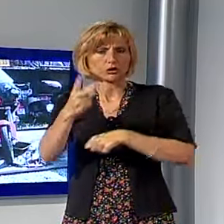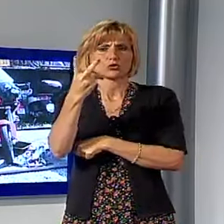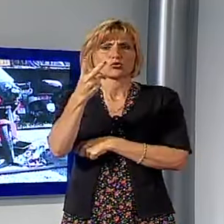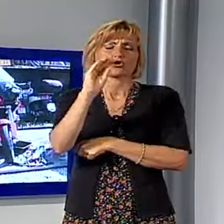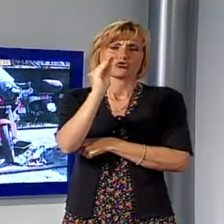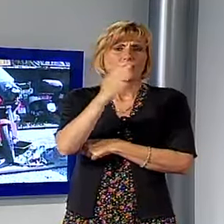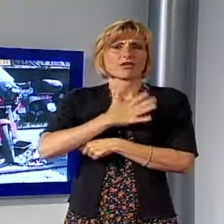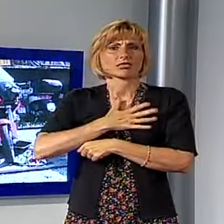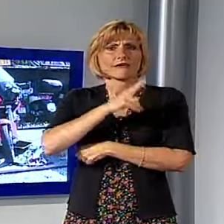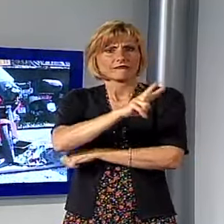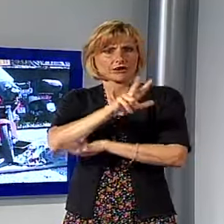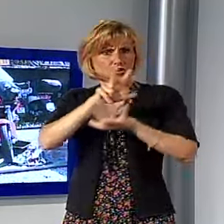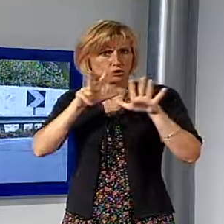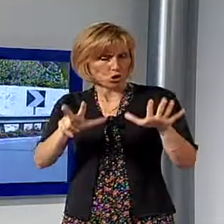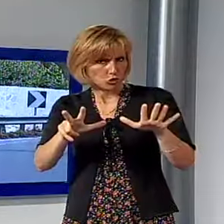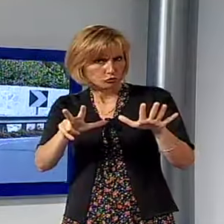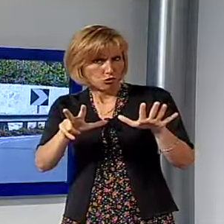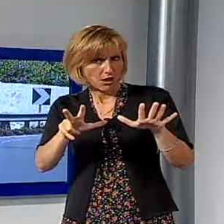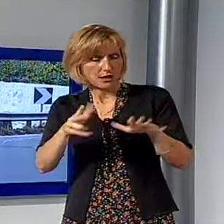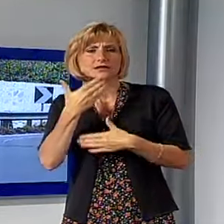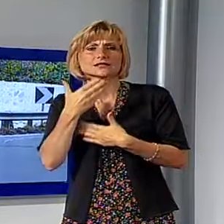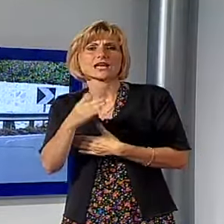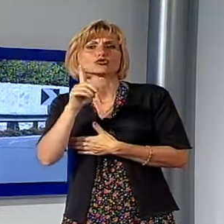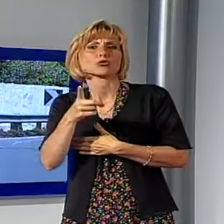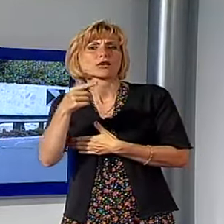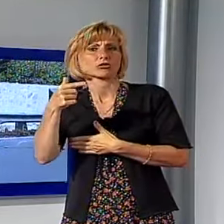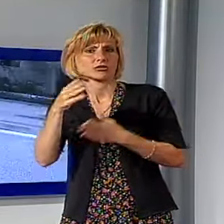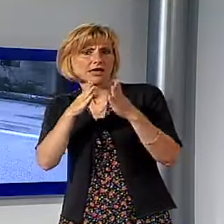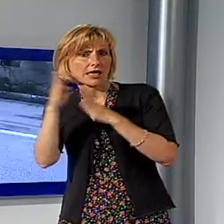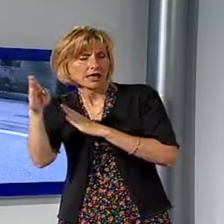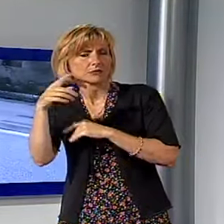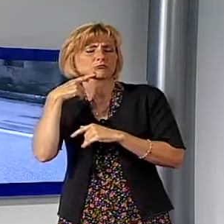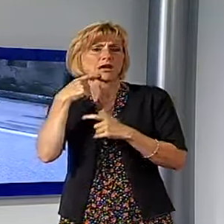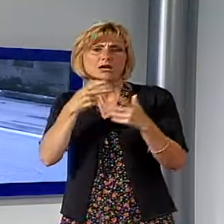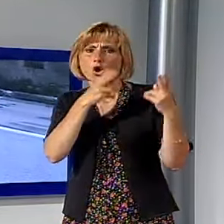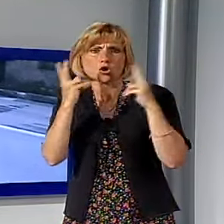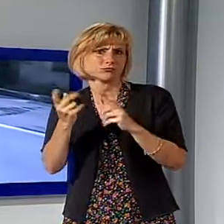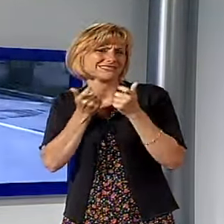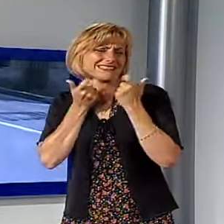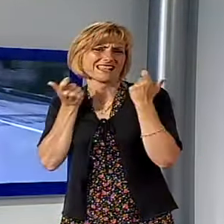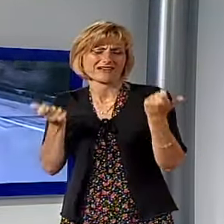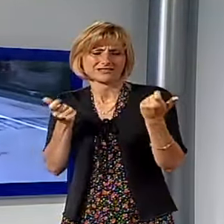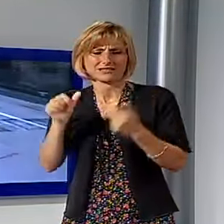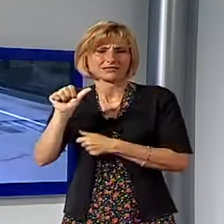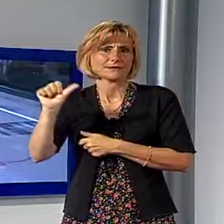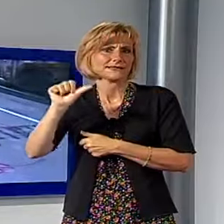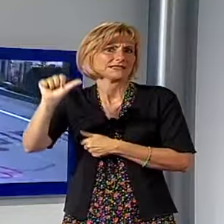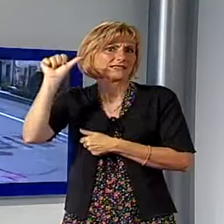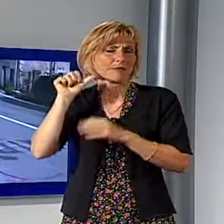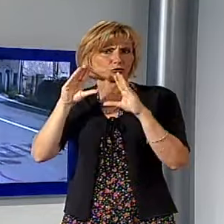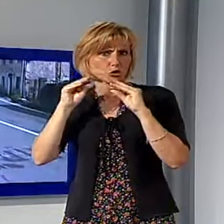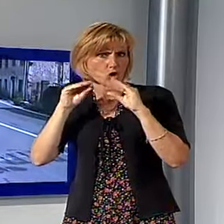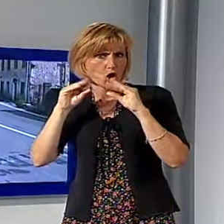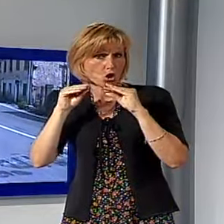28 anni di San Giuliano Terme sono ricoverati in ospedale in condizioni gravissime dopo un tremendo incidente avvenuto sabato notte sul Brennero al